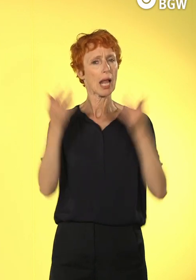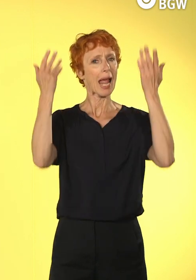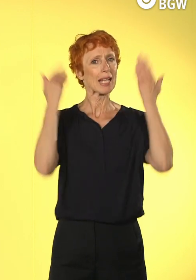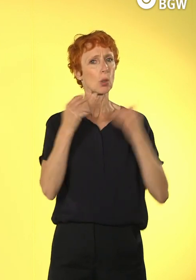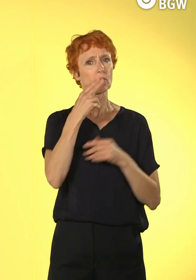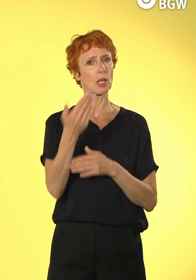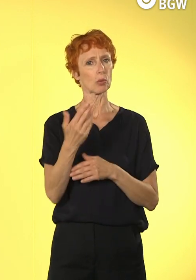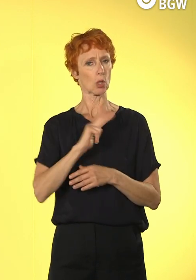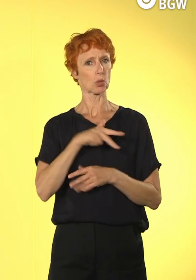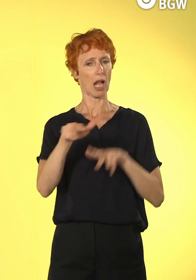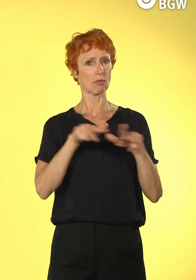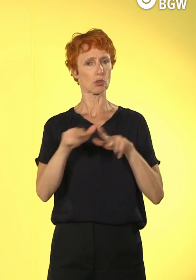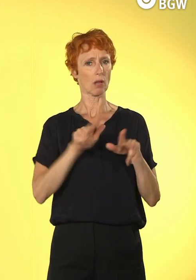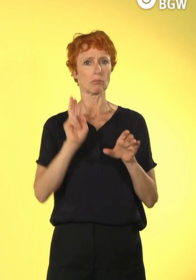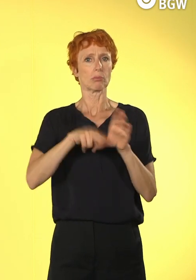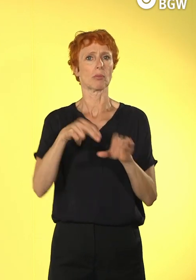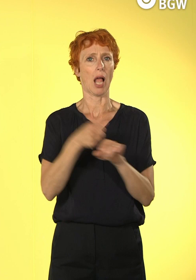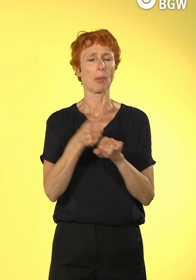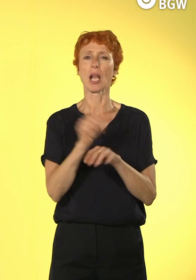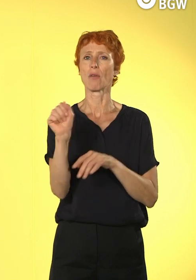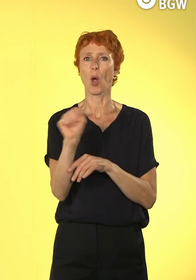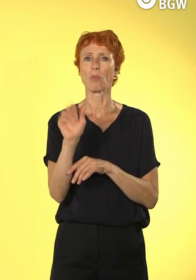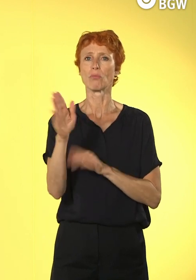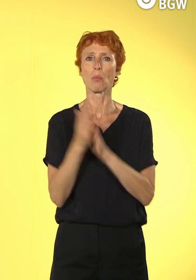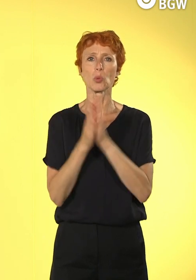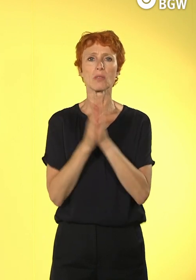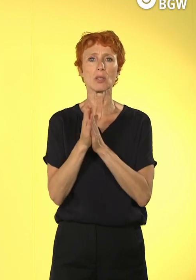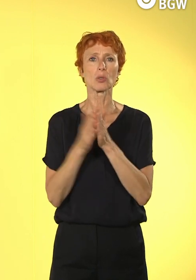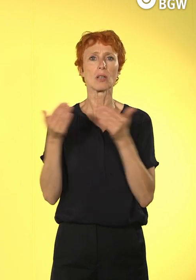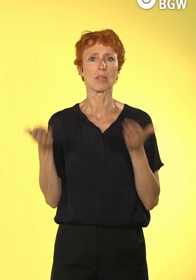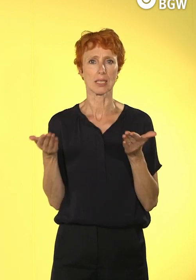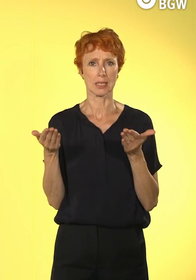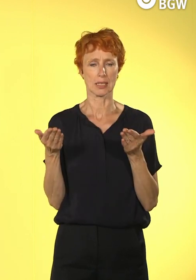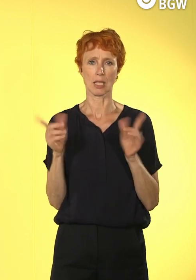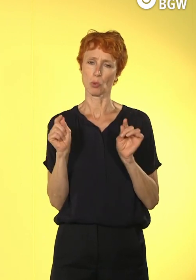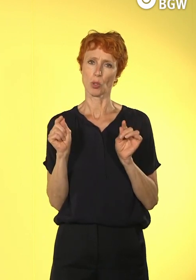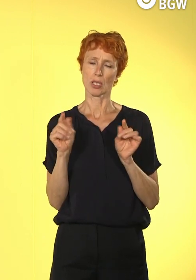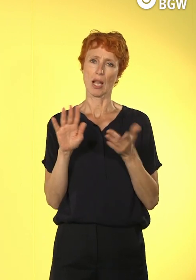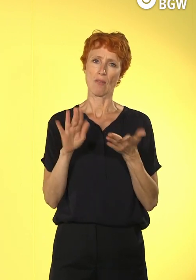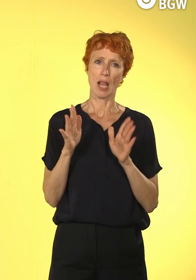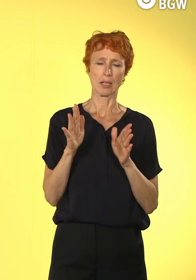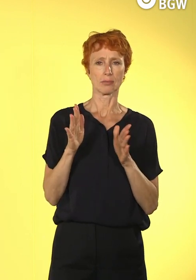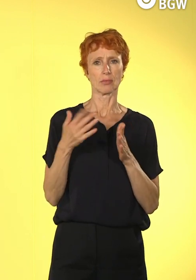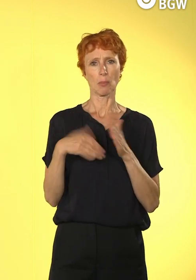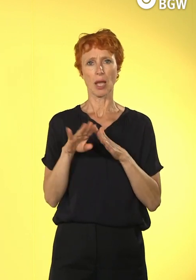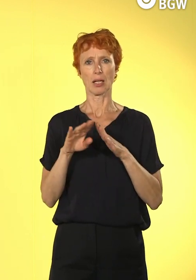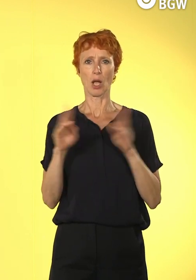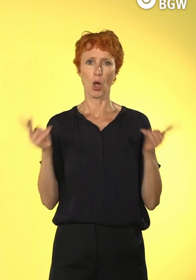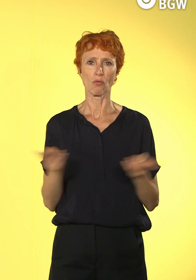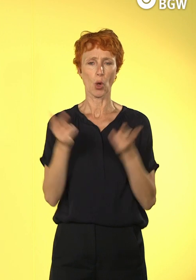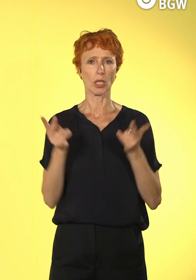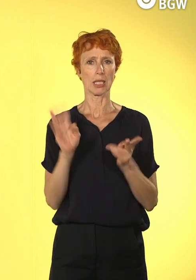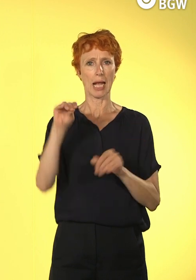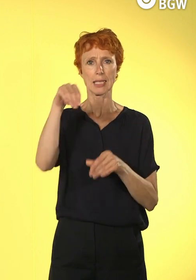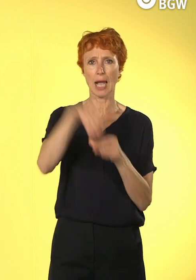Sozialwirtschaft tätig? Und da spielt dieses Hilfsmoment oder auch eben diese Frage Teilhabe bei den allermeisten